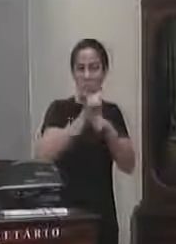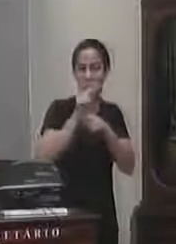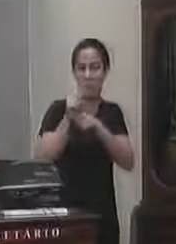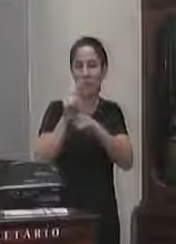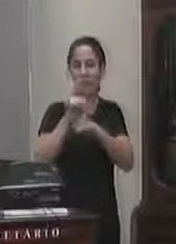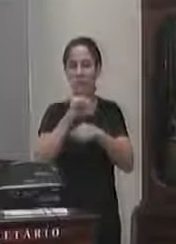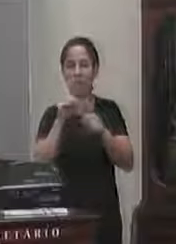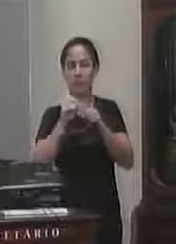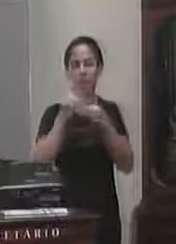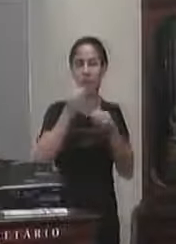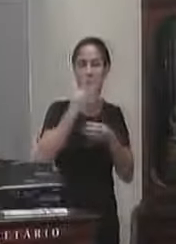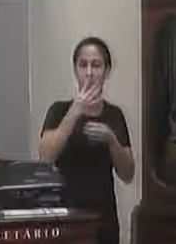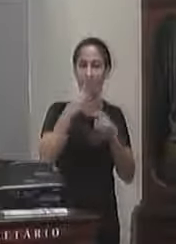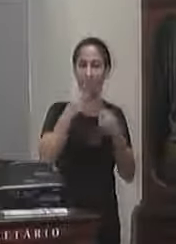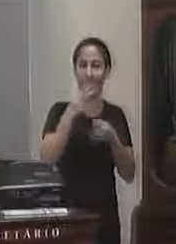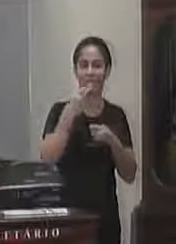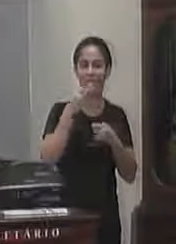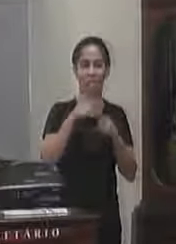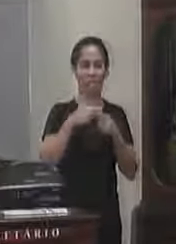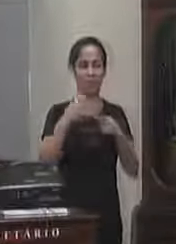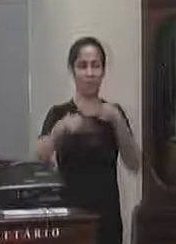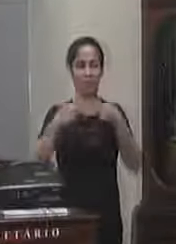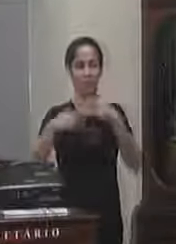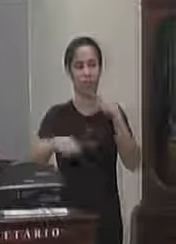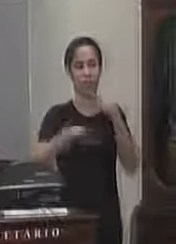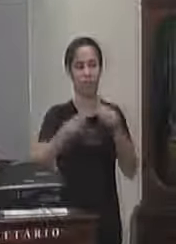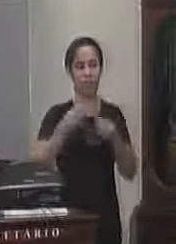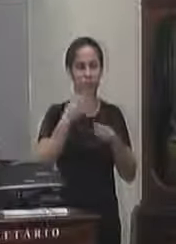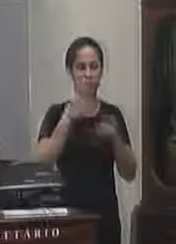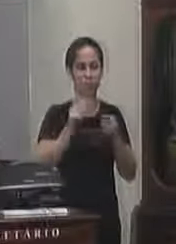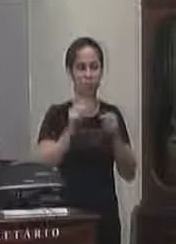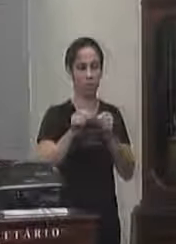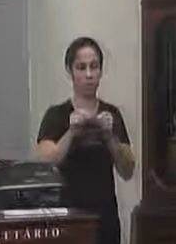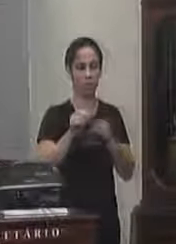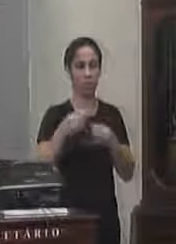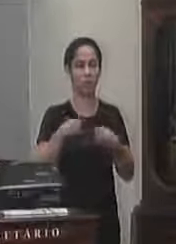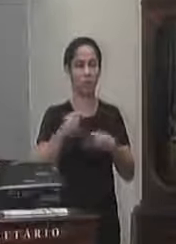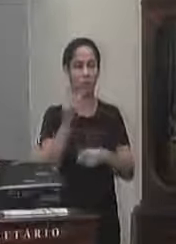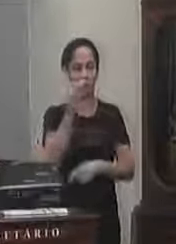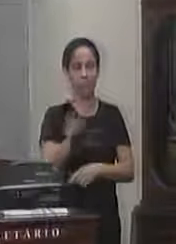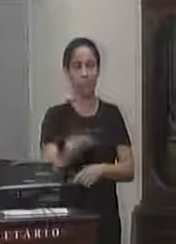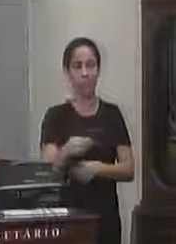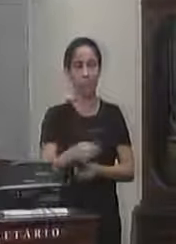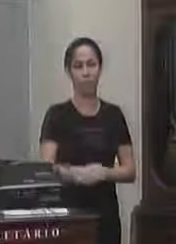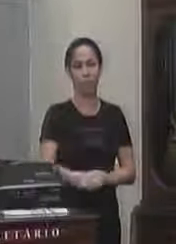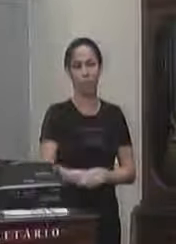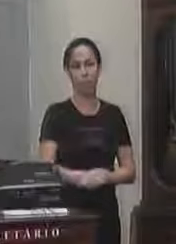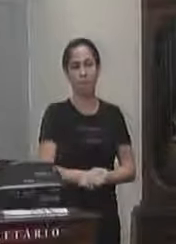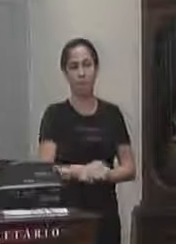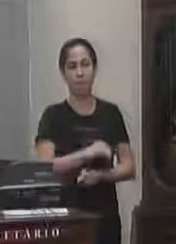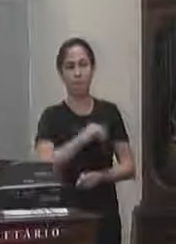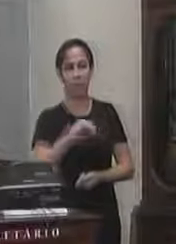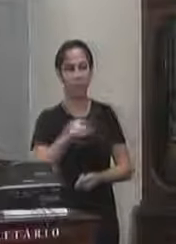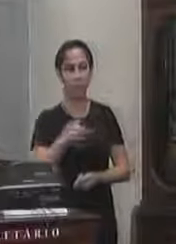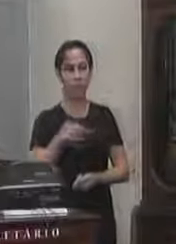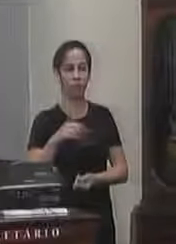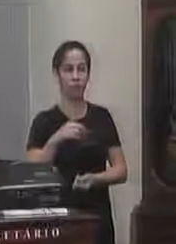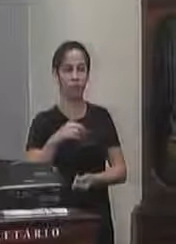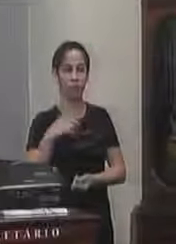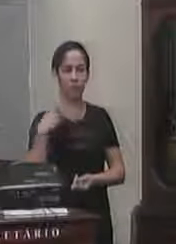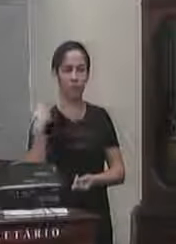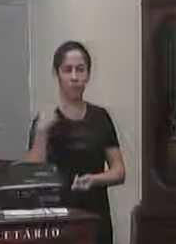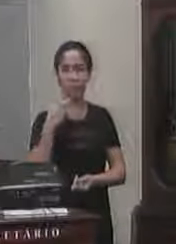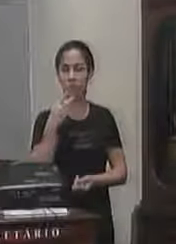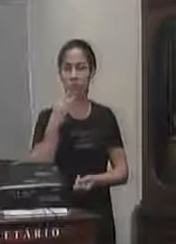casa a gente critica quando precisa porque é nosso papel então quando a gente tem excelência como o vereador